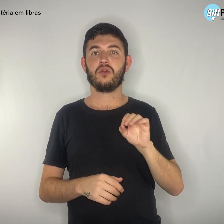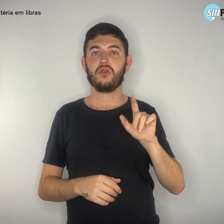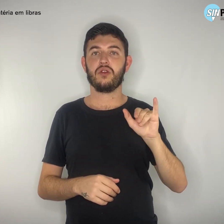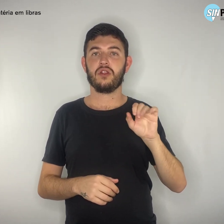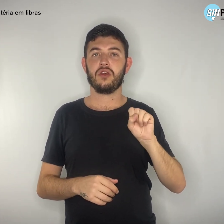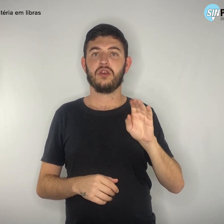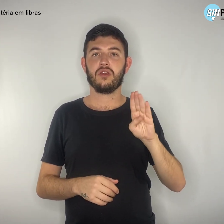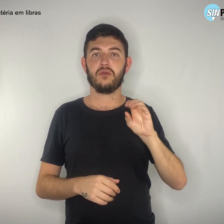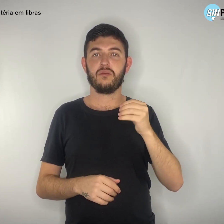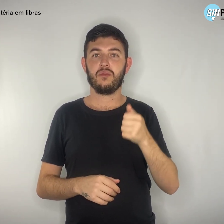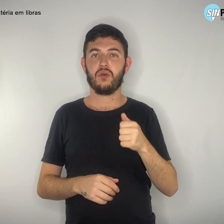1991.